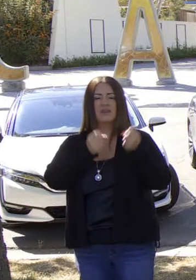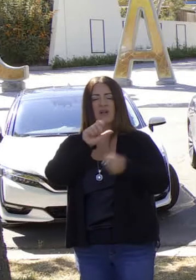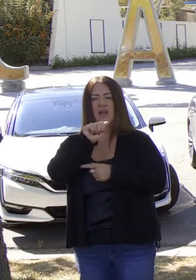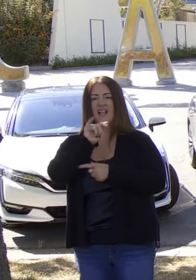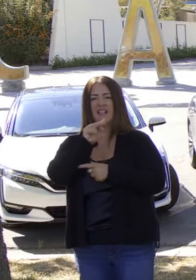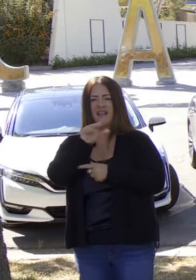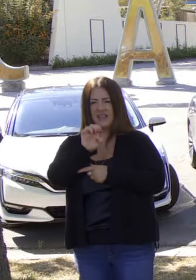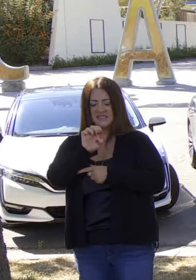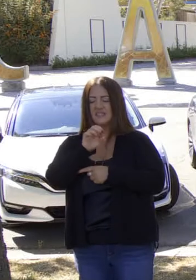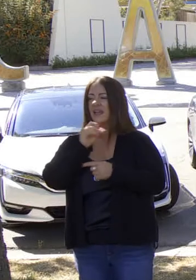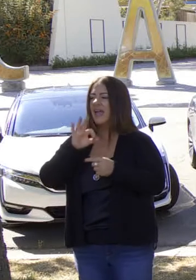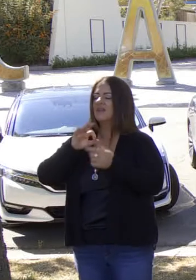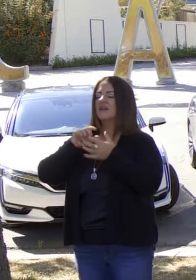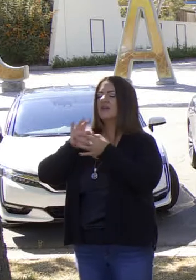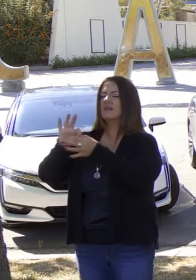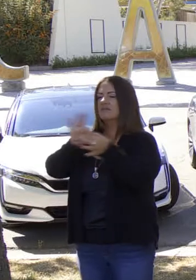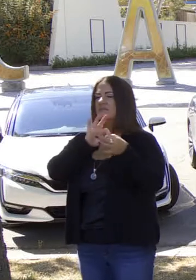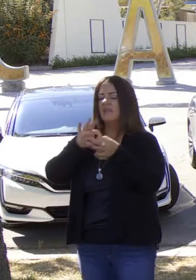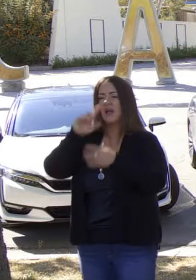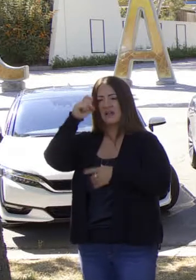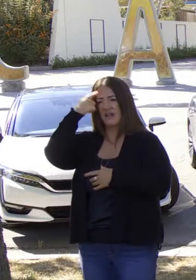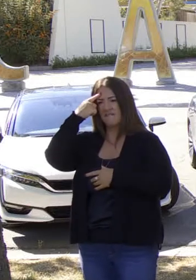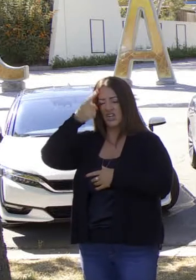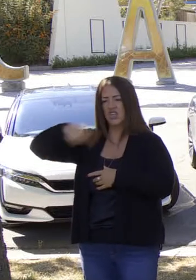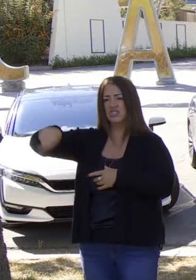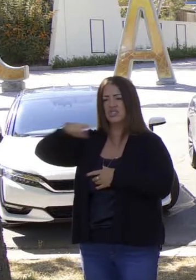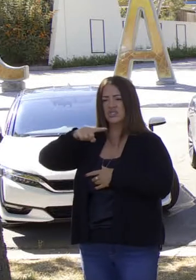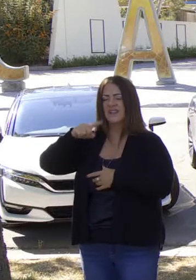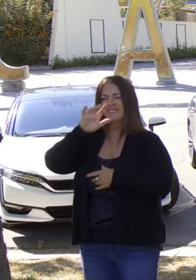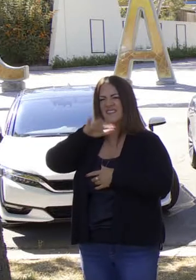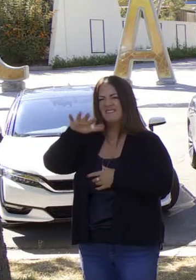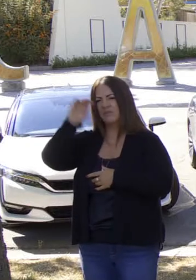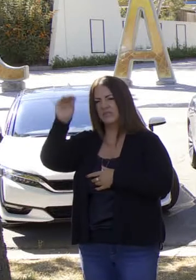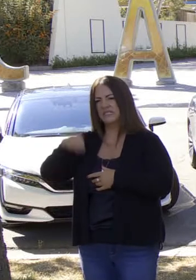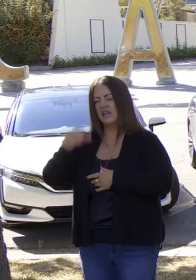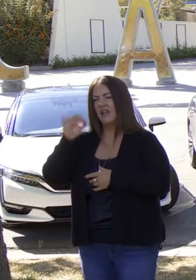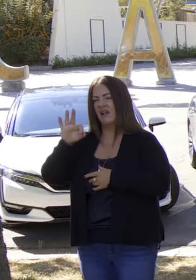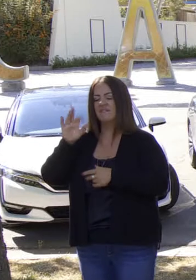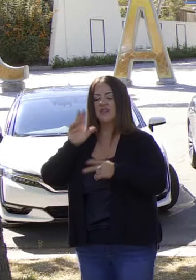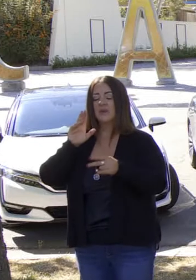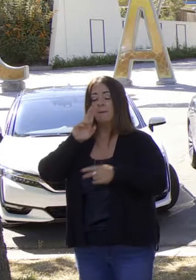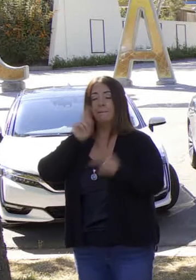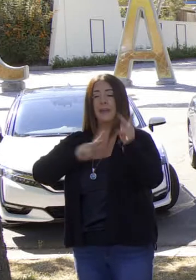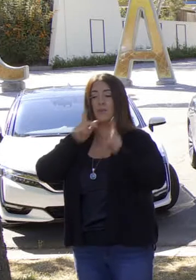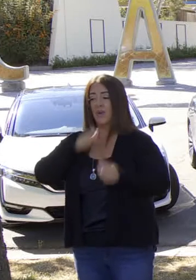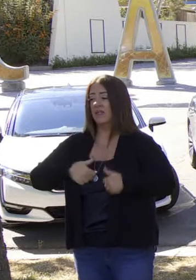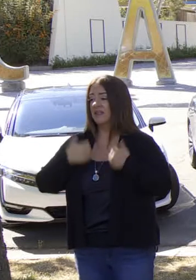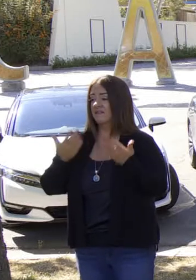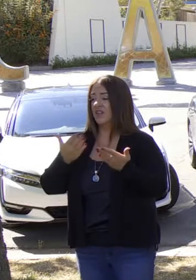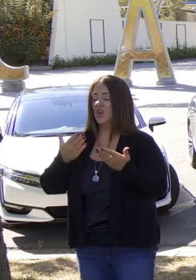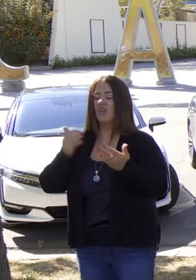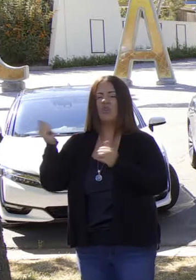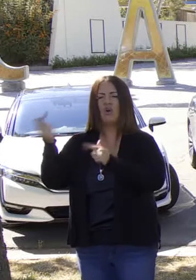Unos 24 gobernadores bipartidarios representando al 55% de la población en Estados Unidos.